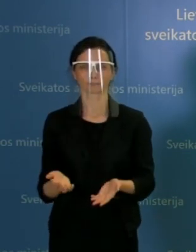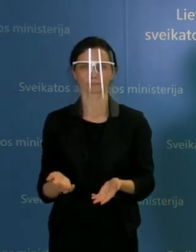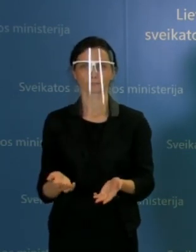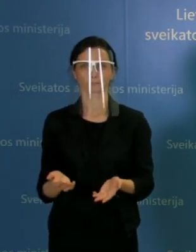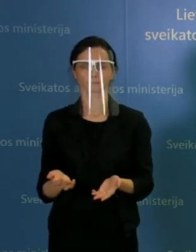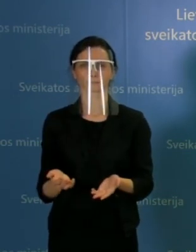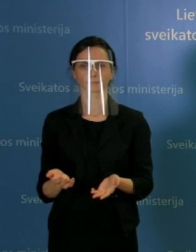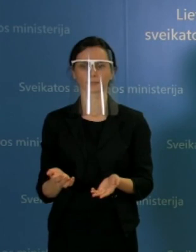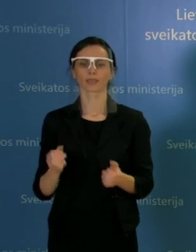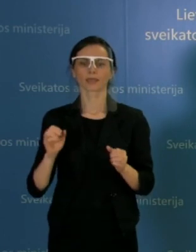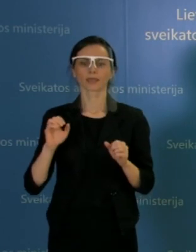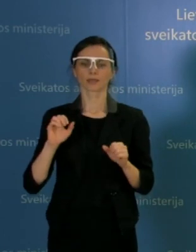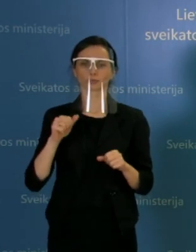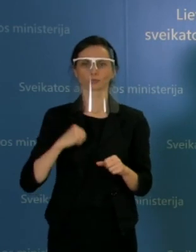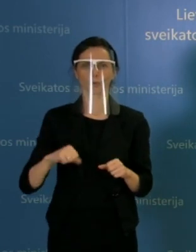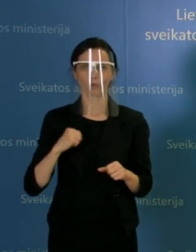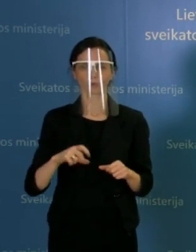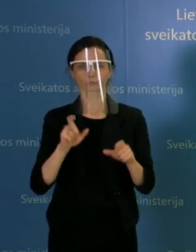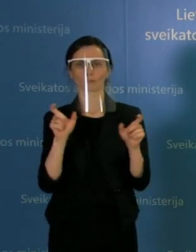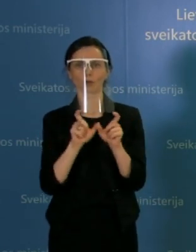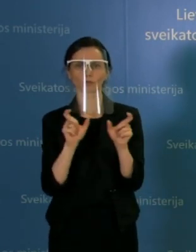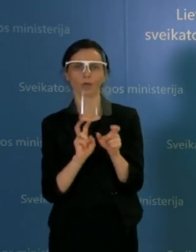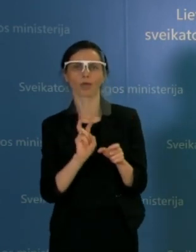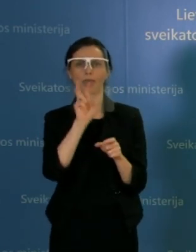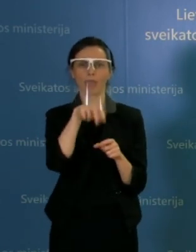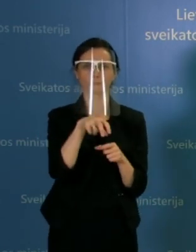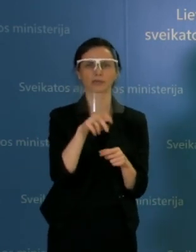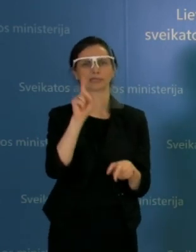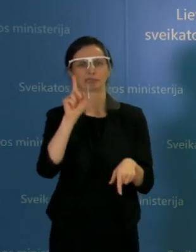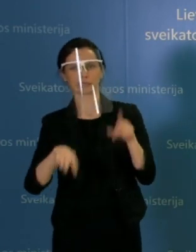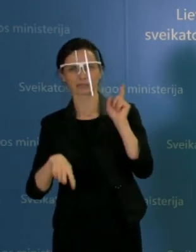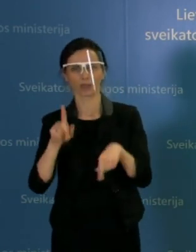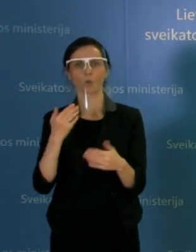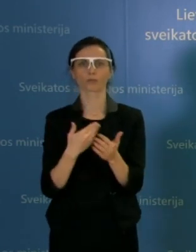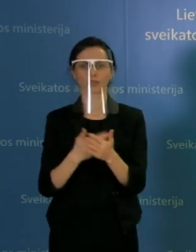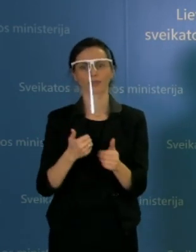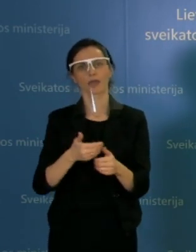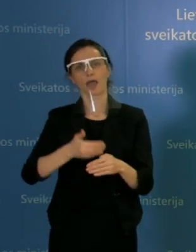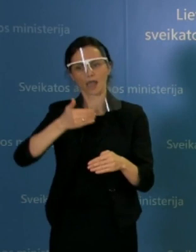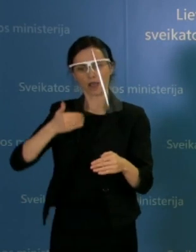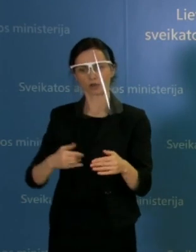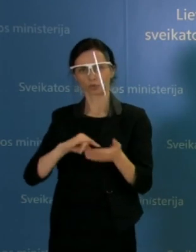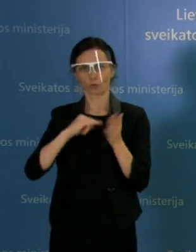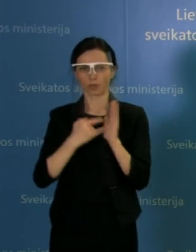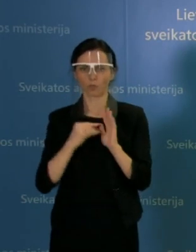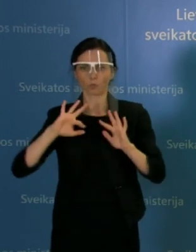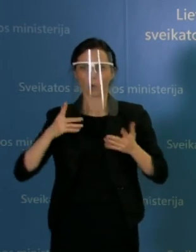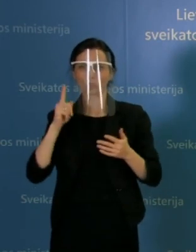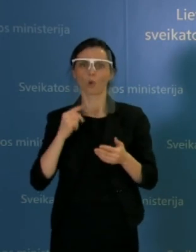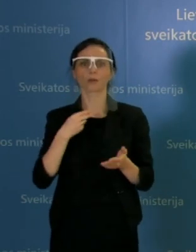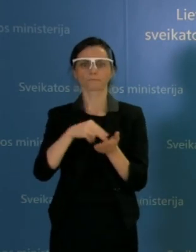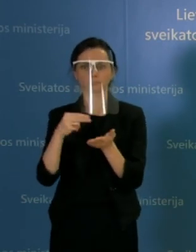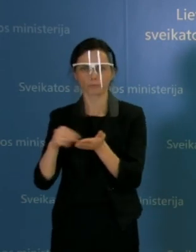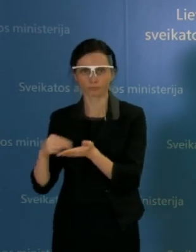rečiau lankytis ir parduotuvėse, susiplanuojant savo pirkinių sąrašą, įsigijant ir tuos pačius